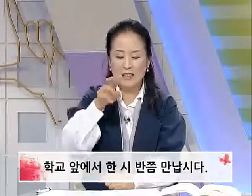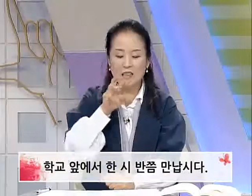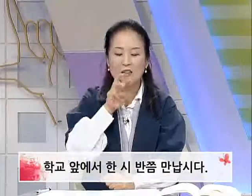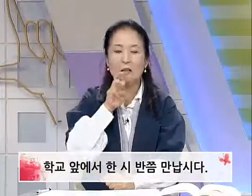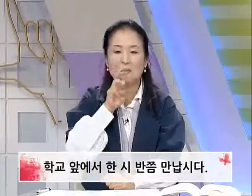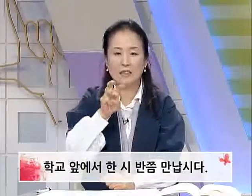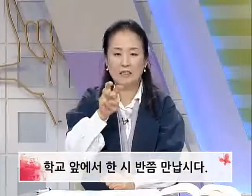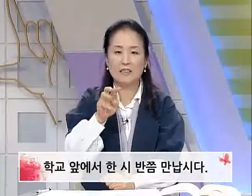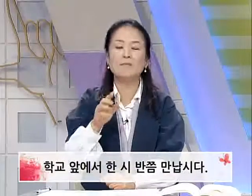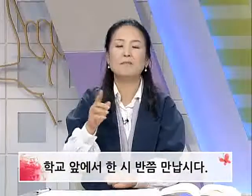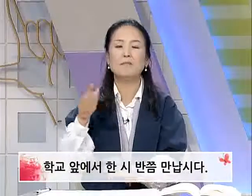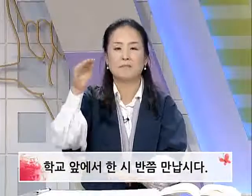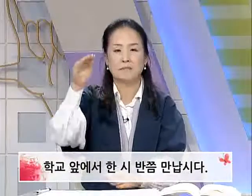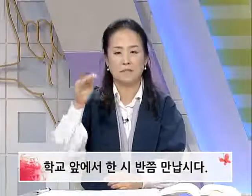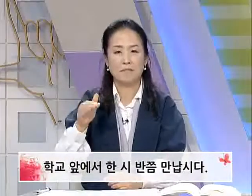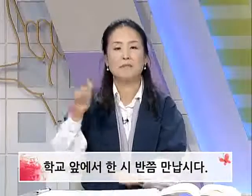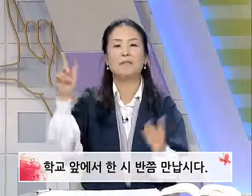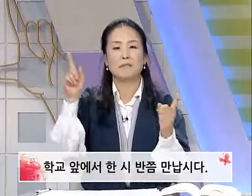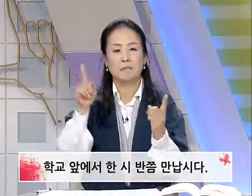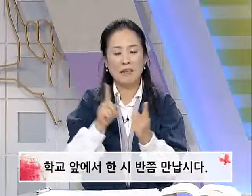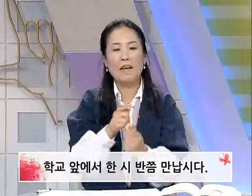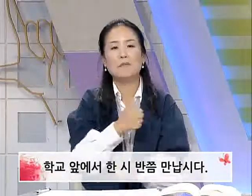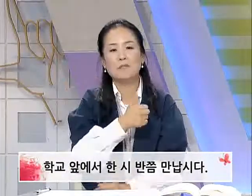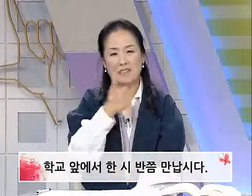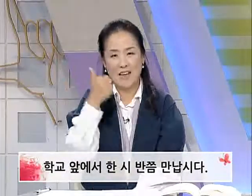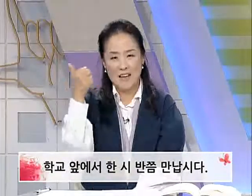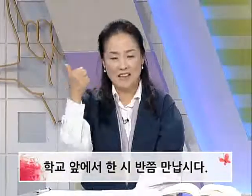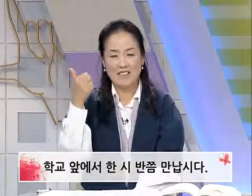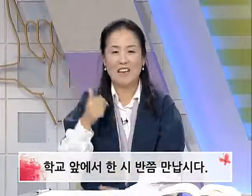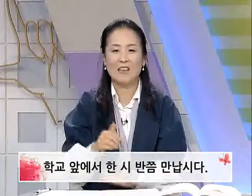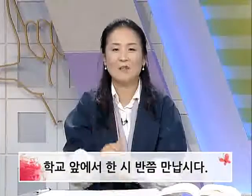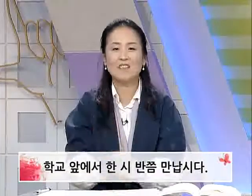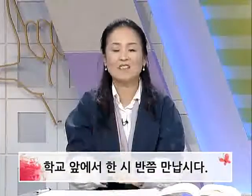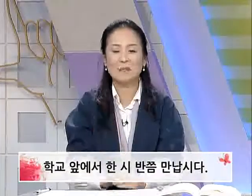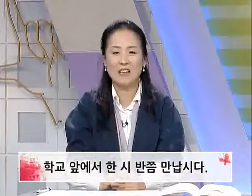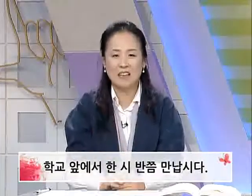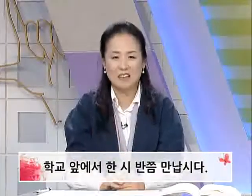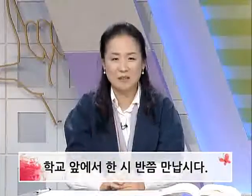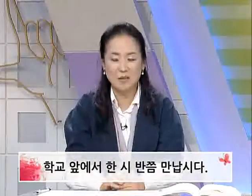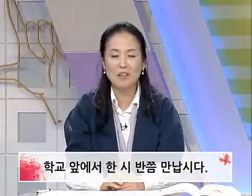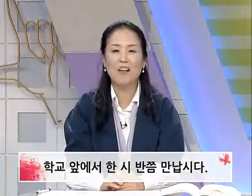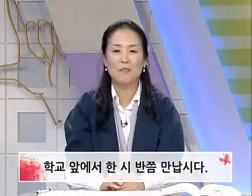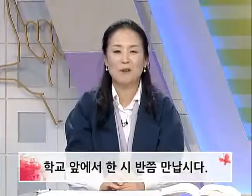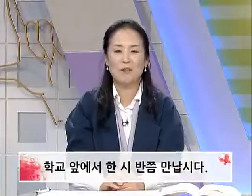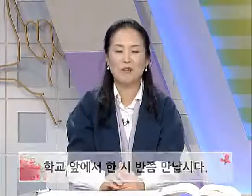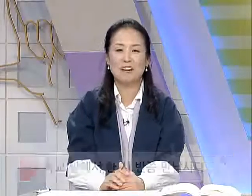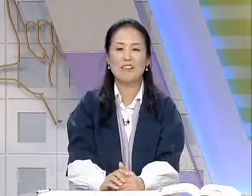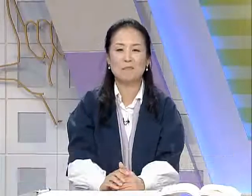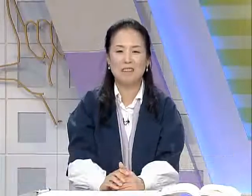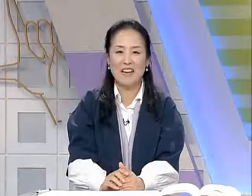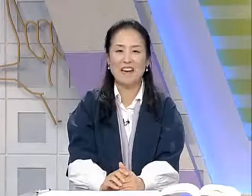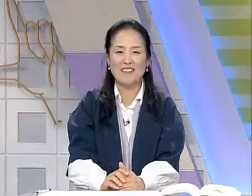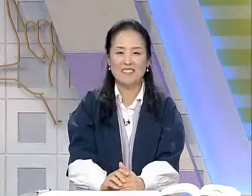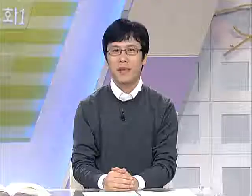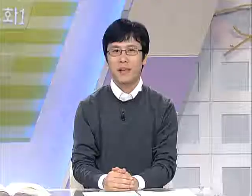반쯤 만납시다 만납시다 자, 김현수 선생님께 다시 한번 배워보도록 하겠습니다 네